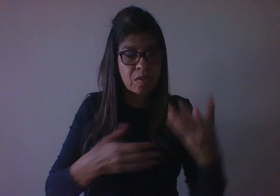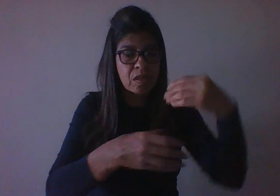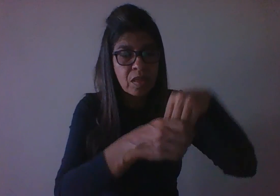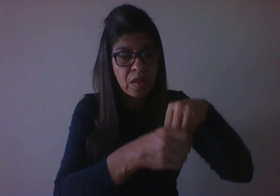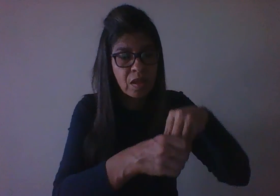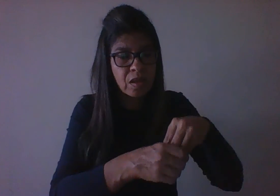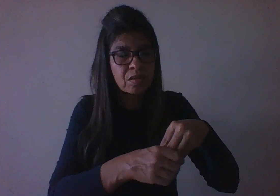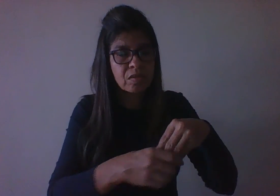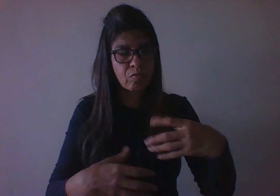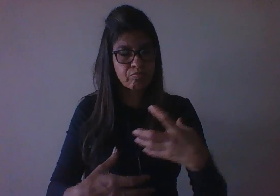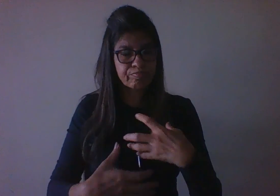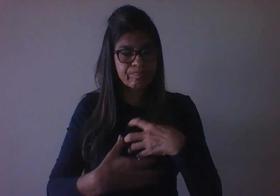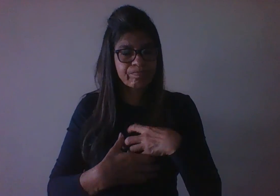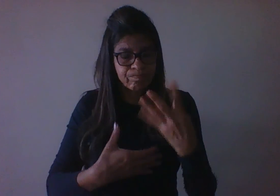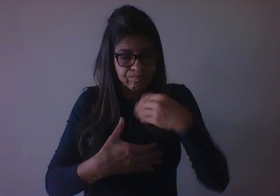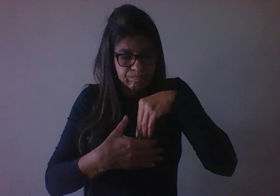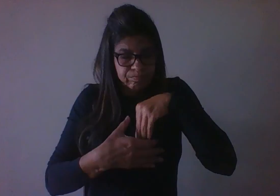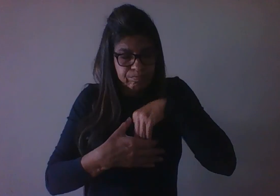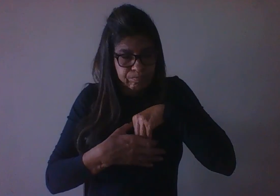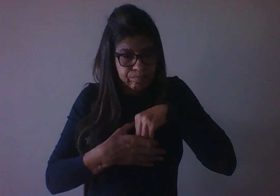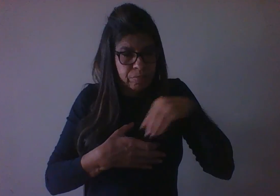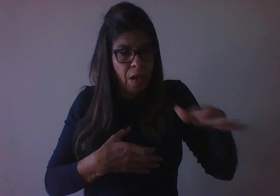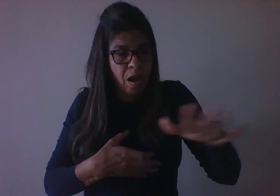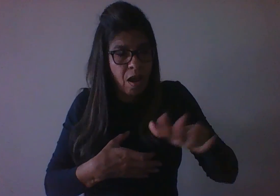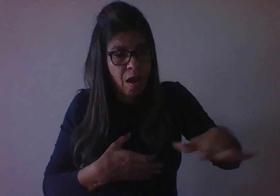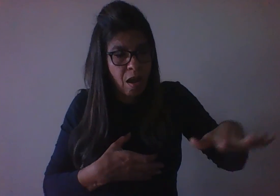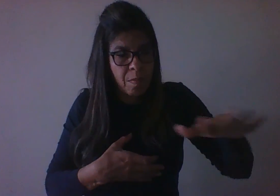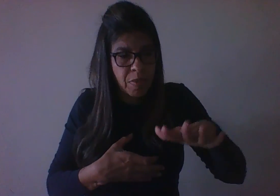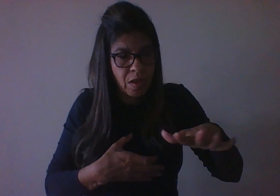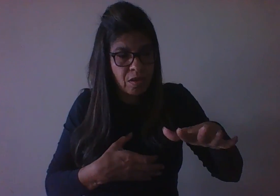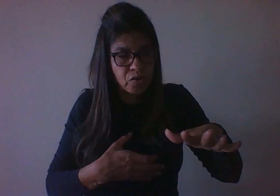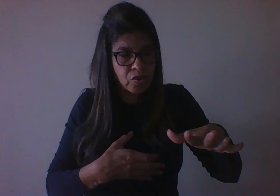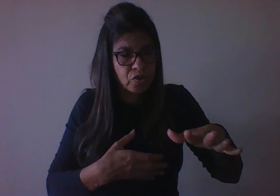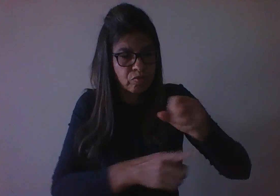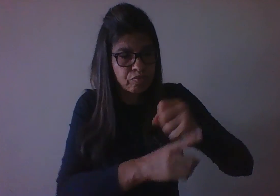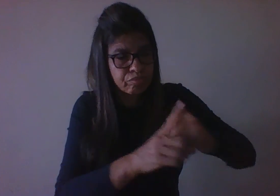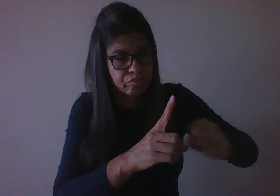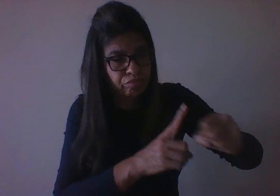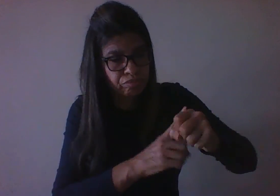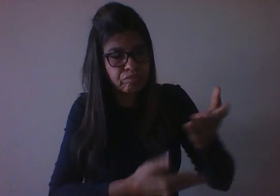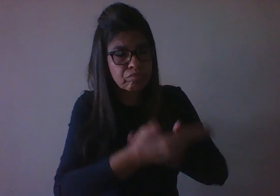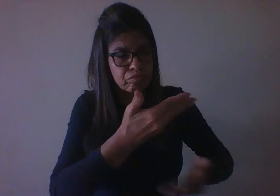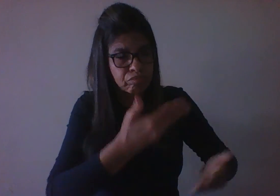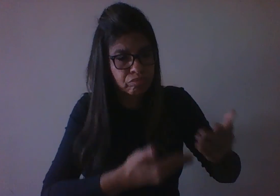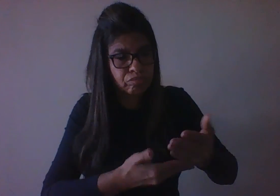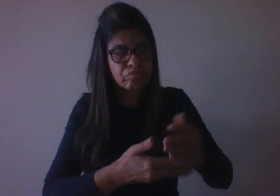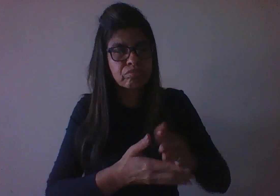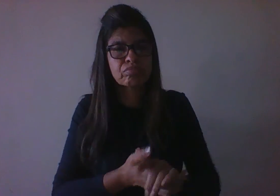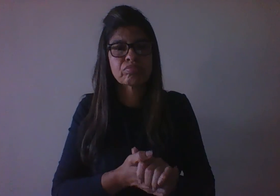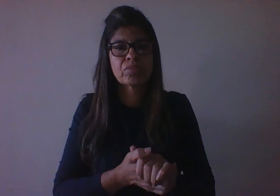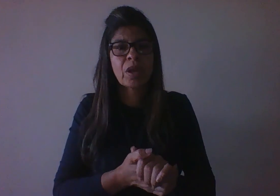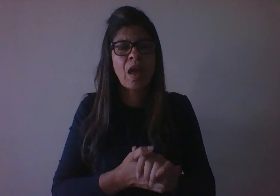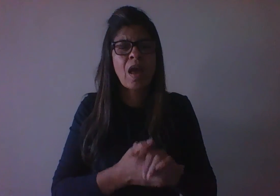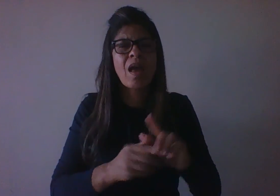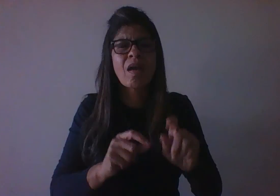mecanismos que produzem o desenvolvimento humano. No modelo bioecológico são representados quatro aspectos